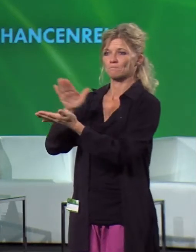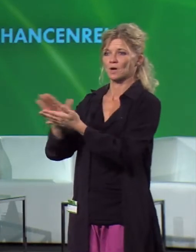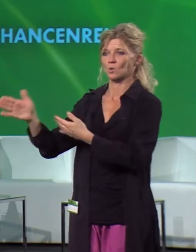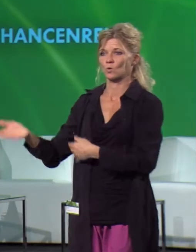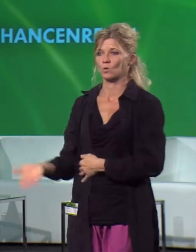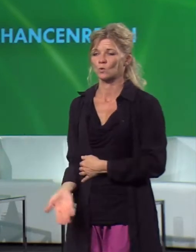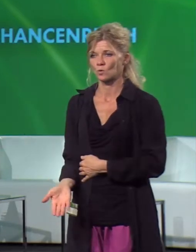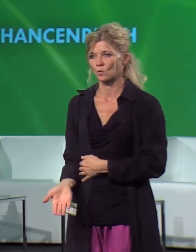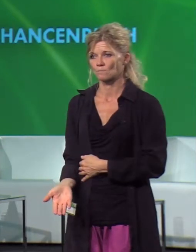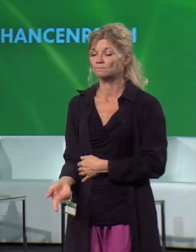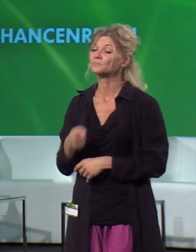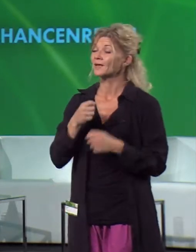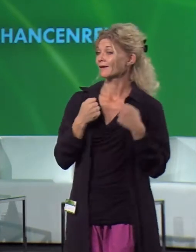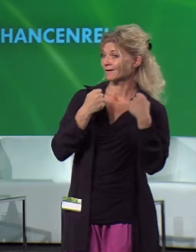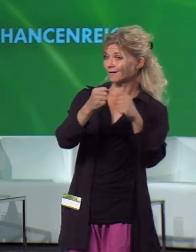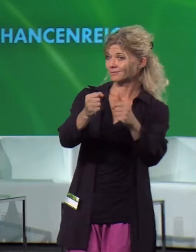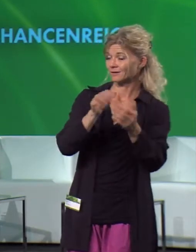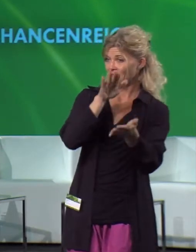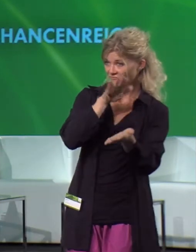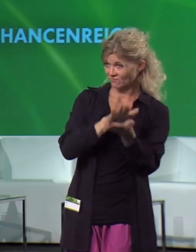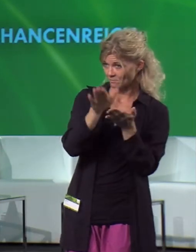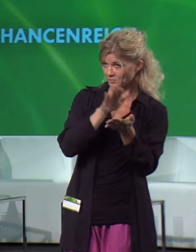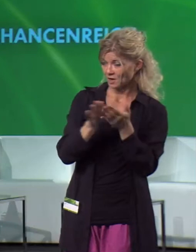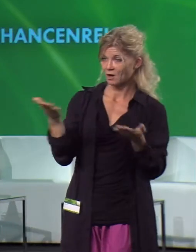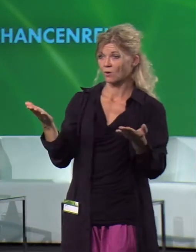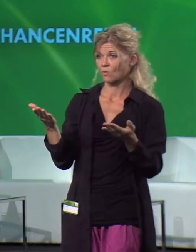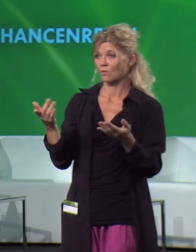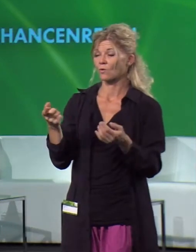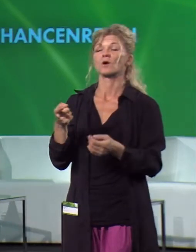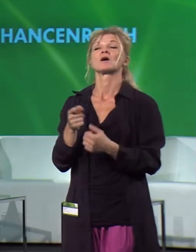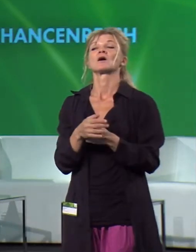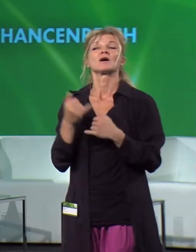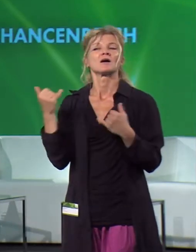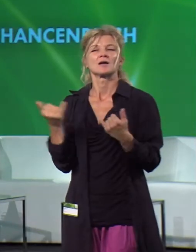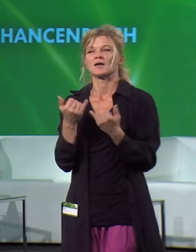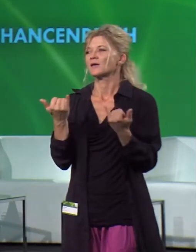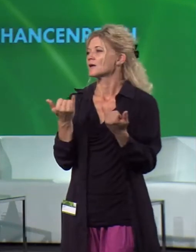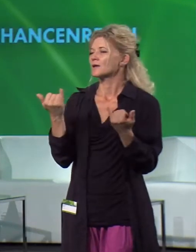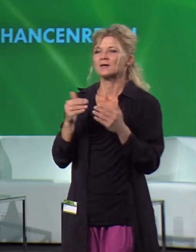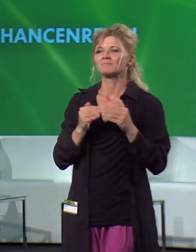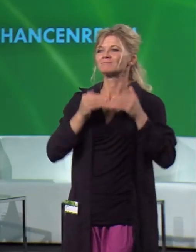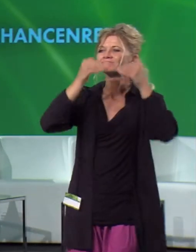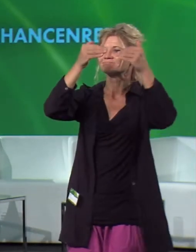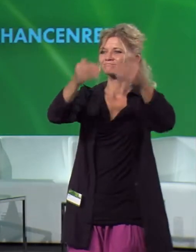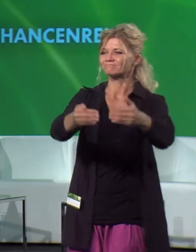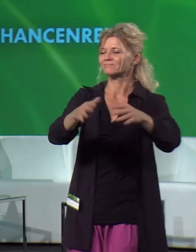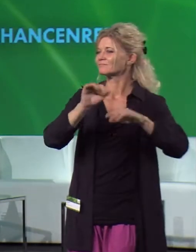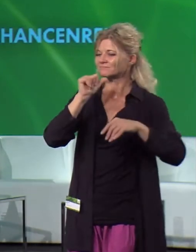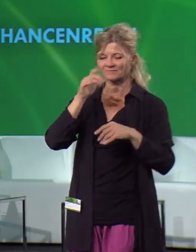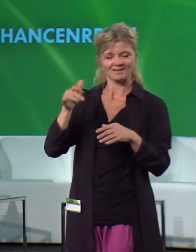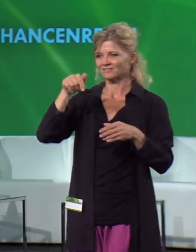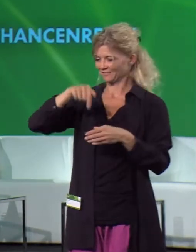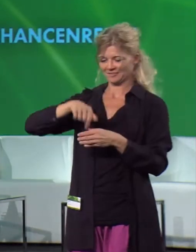Energieverbrauch, Energiekonsum ist immer dezentral. Energie wird bereitgestellt für Menschen dort, wo sie